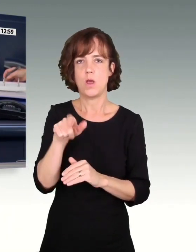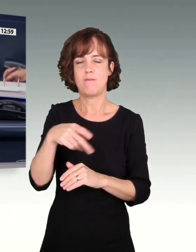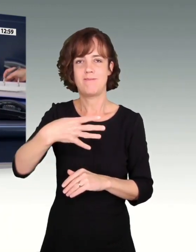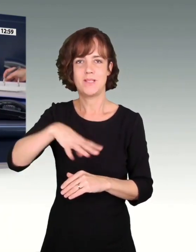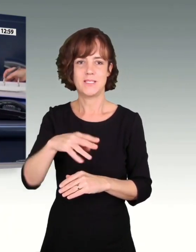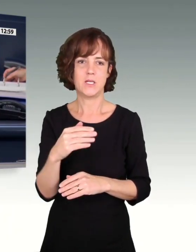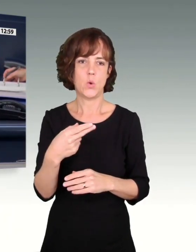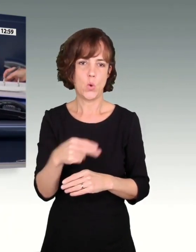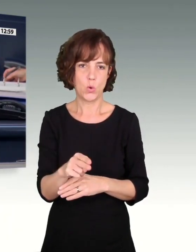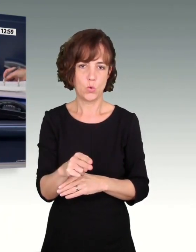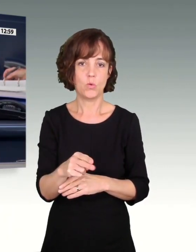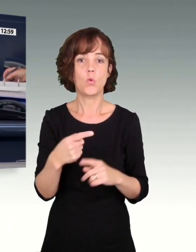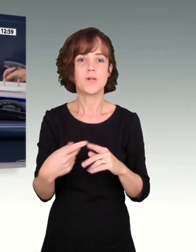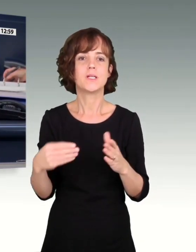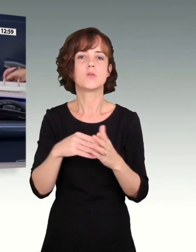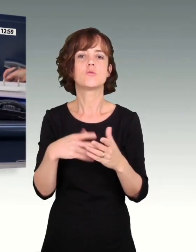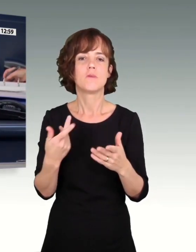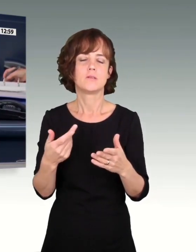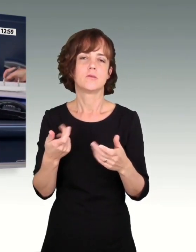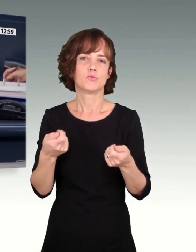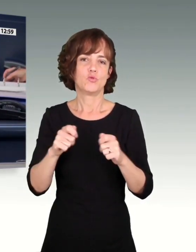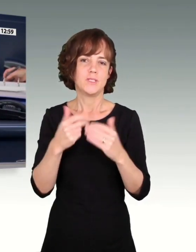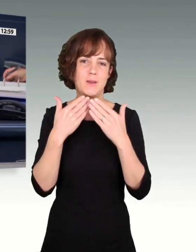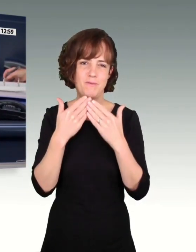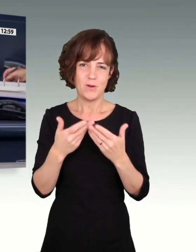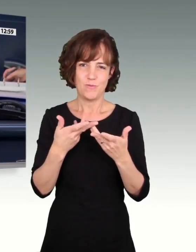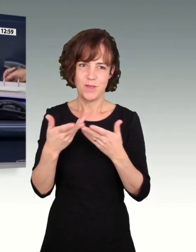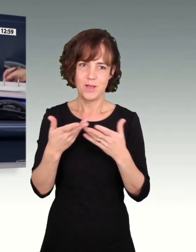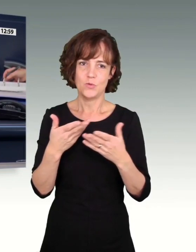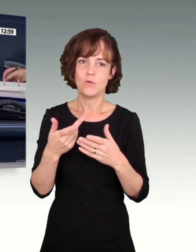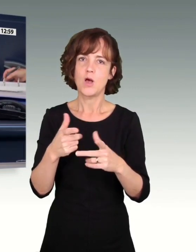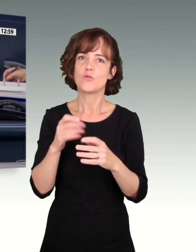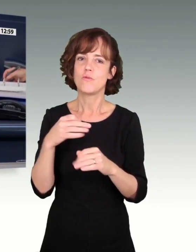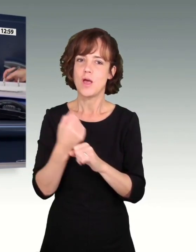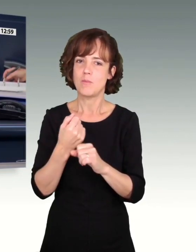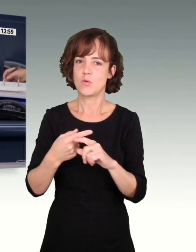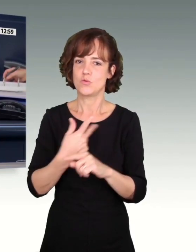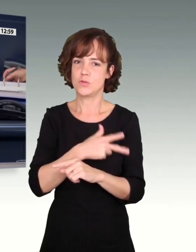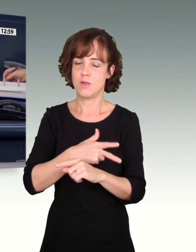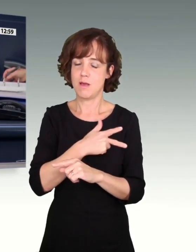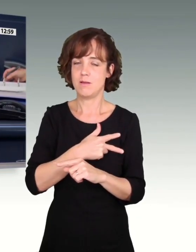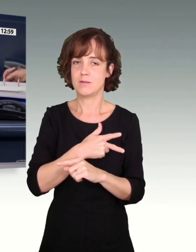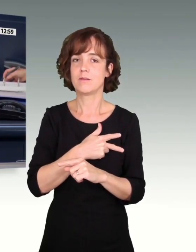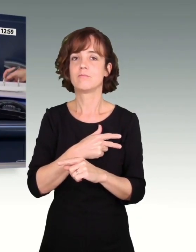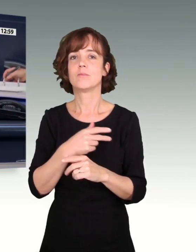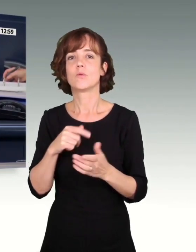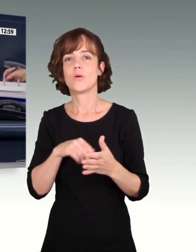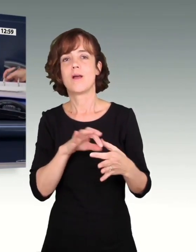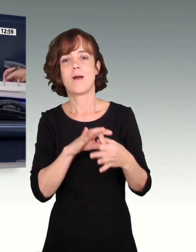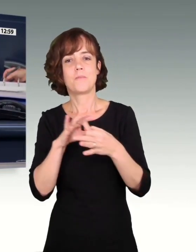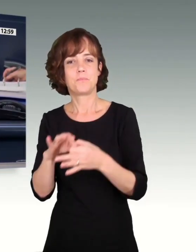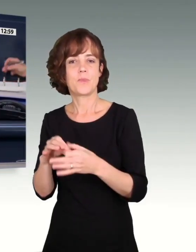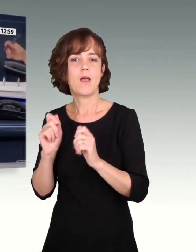Linke mit dem Titel gesetzlichen Mindestlohn gemäß EU-Mindestlohnrichtlinie erhöhen und selbstständige Existenzsicherung von Frauen fördern,